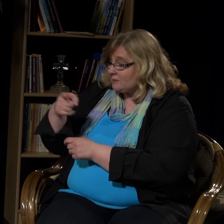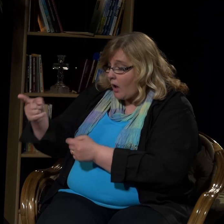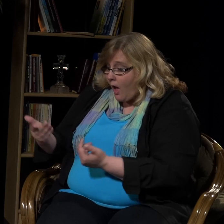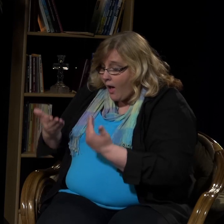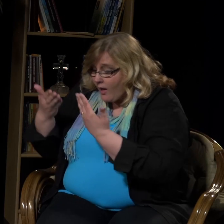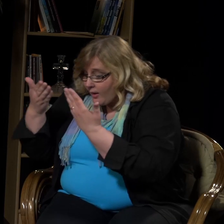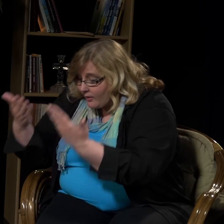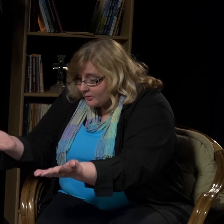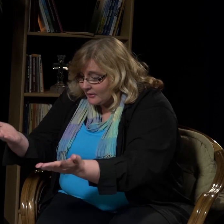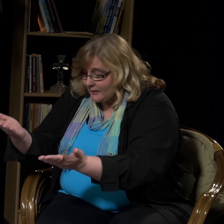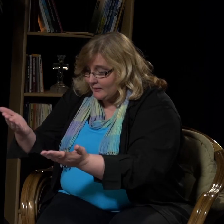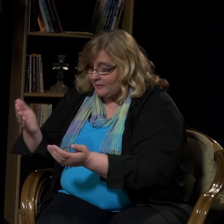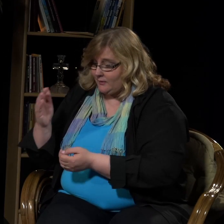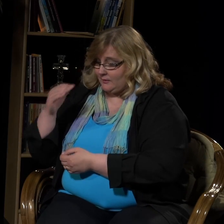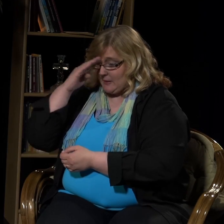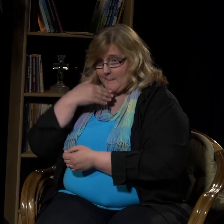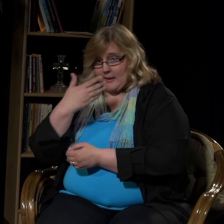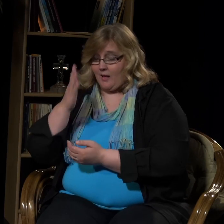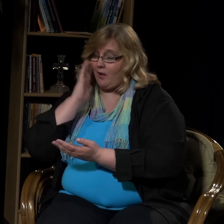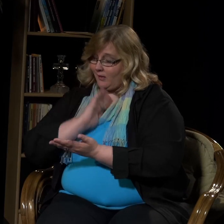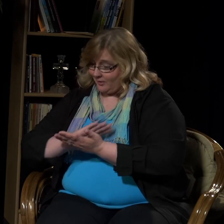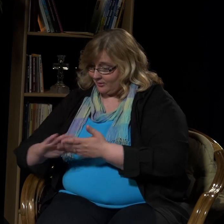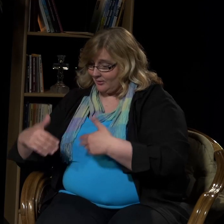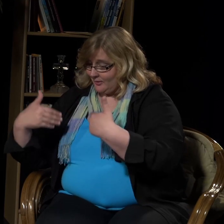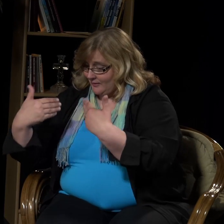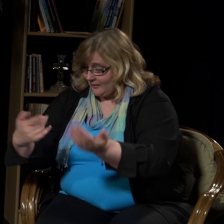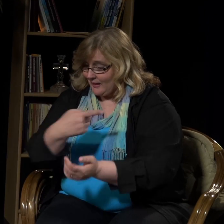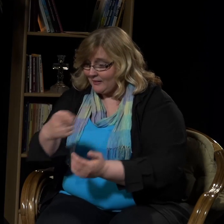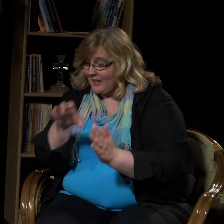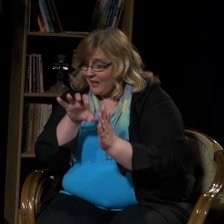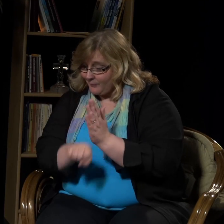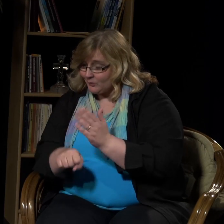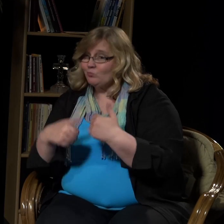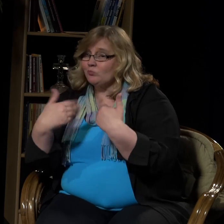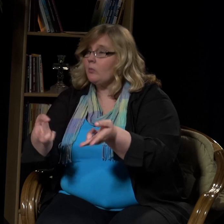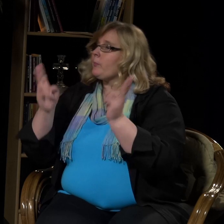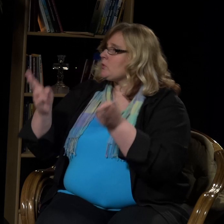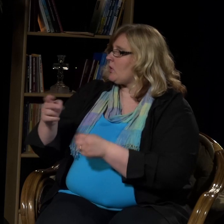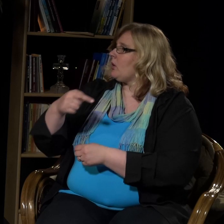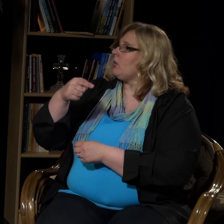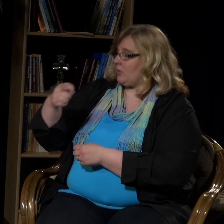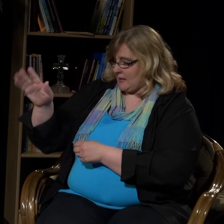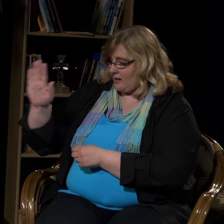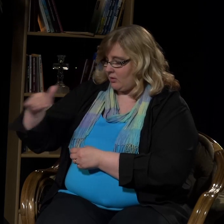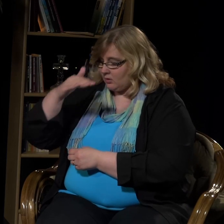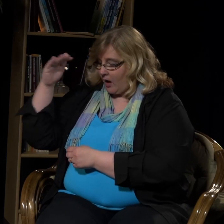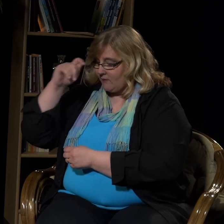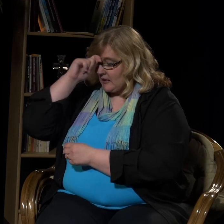-15. Sillä jos te annatte ihmisille anteeksi heidän rikkomuksensa, niin myös